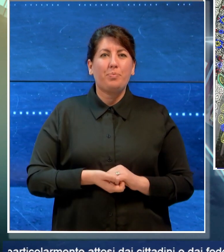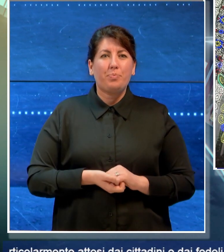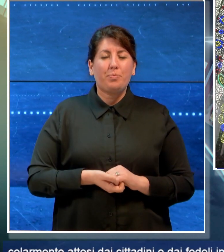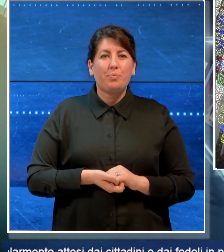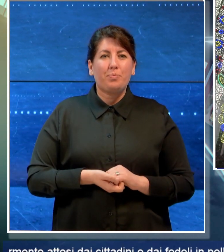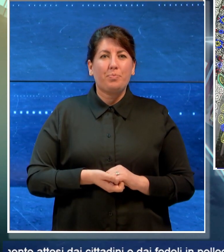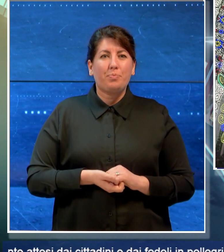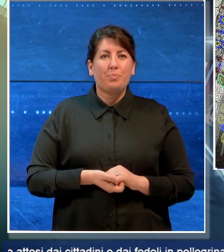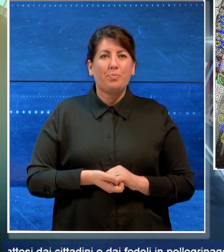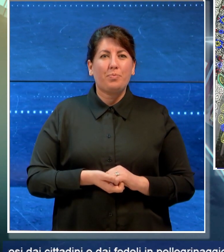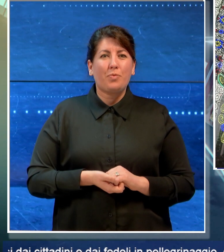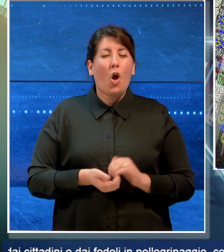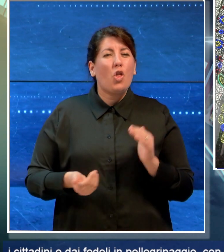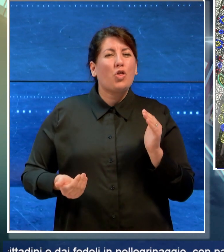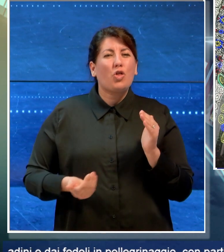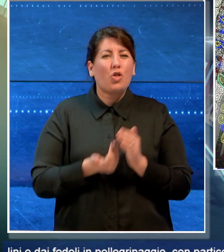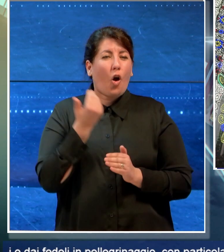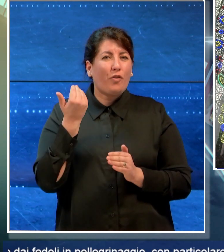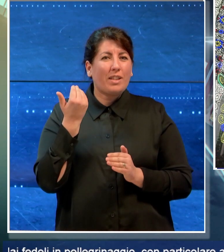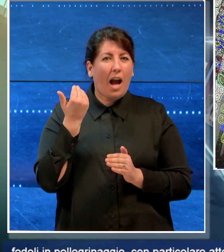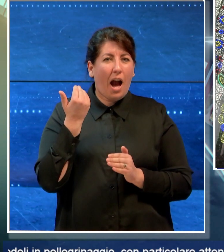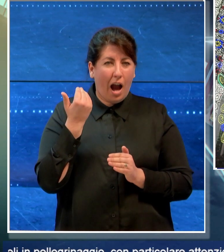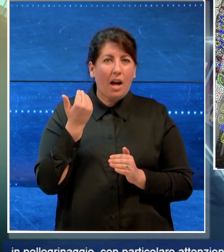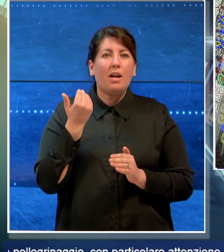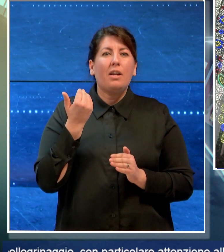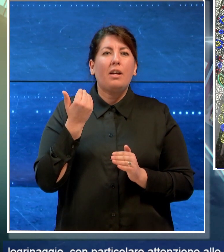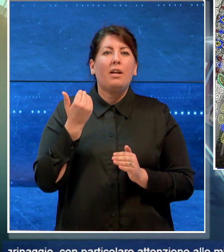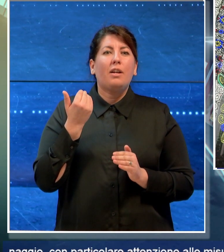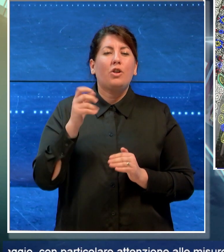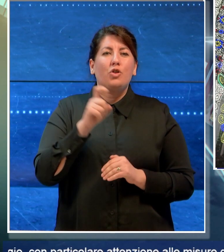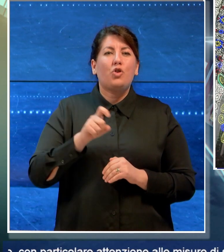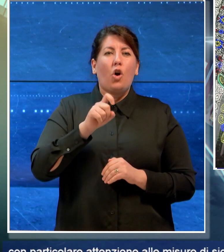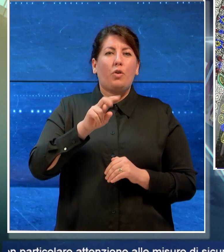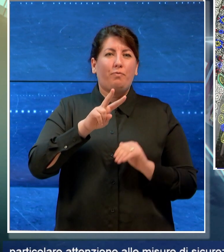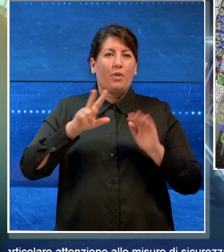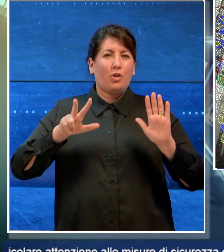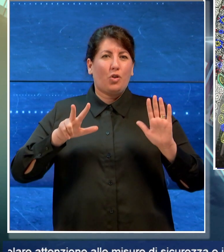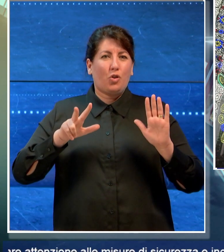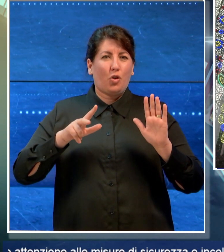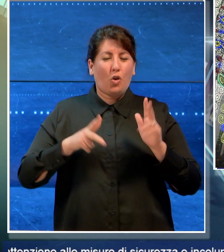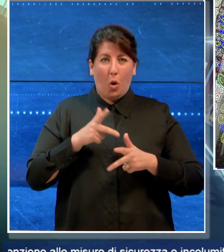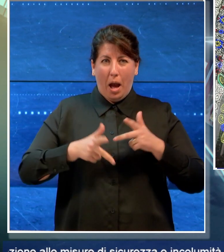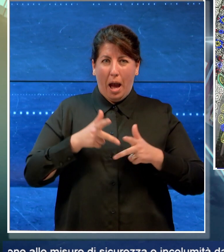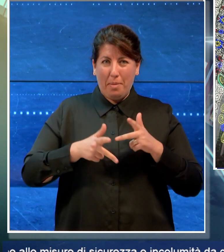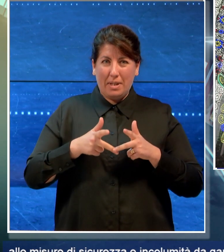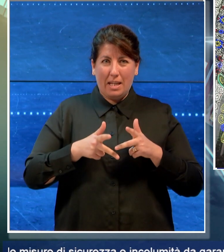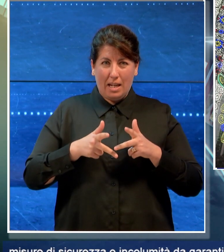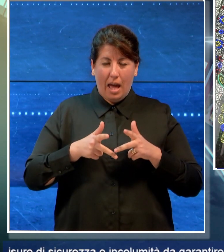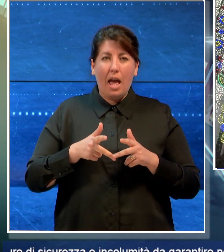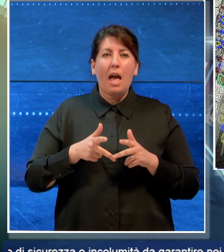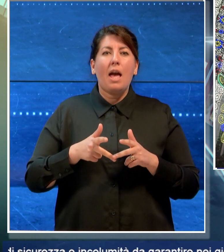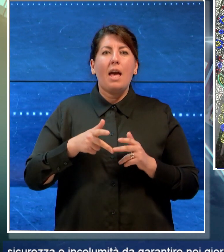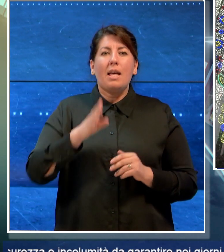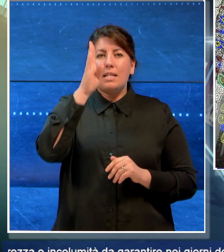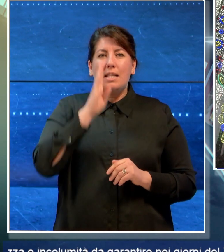Elemento di novità, l'evento previsto per il 28 aprile, quando verrà trasferita la Statua del